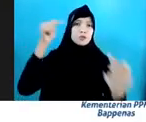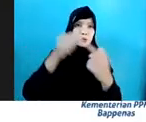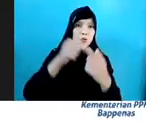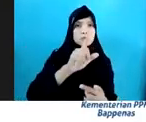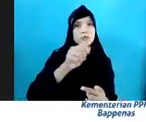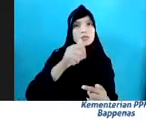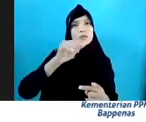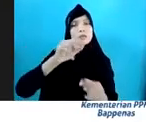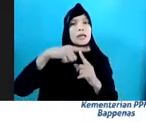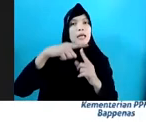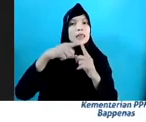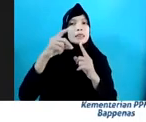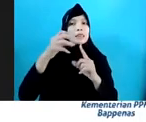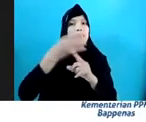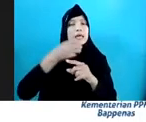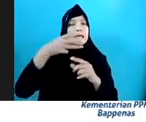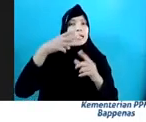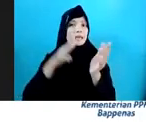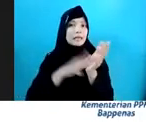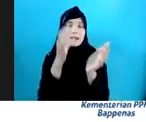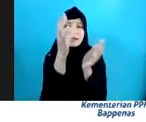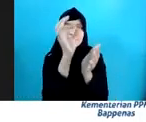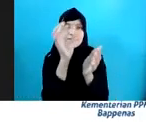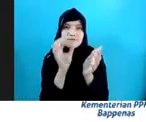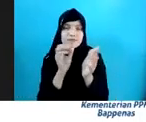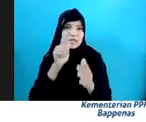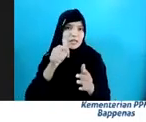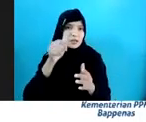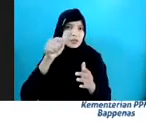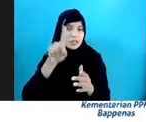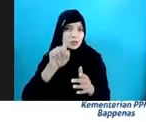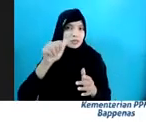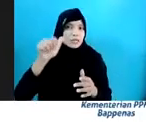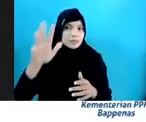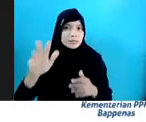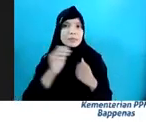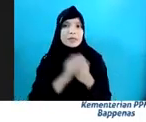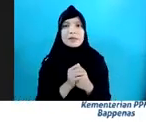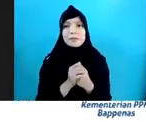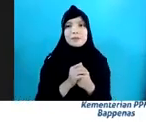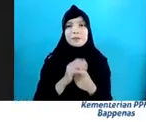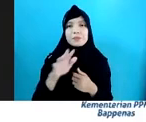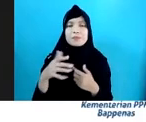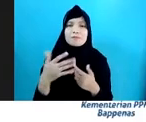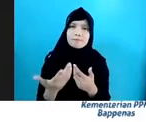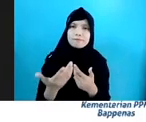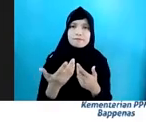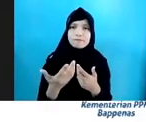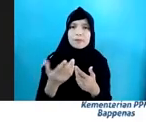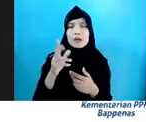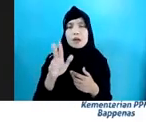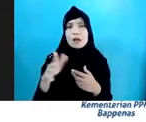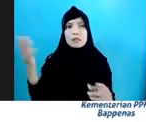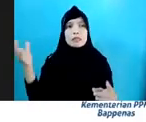289 indikator Tentunya berbagai goal, target, dan indikator ini Sangat ambisius Kalau kita